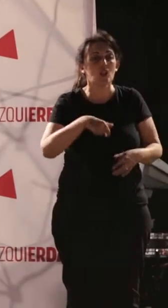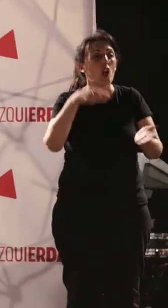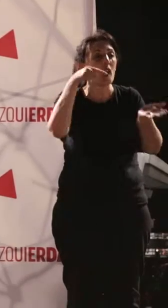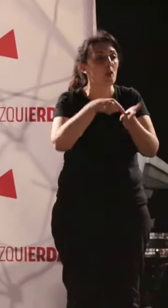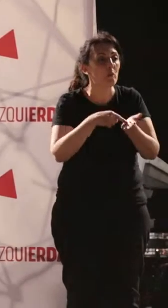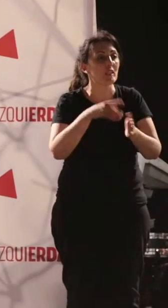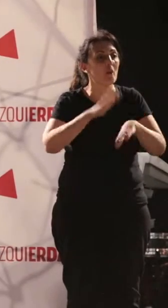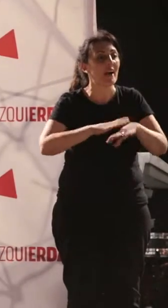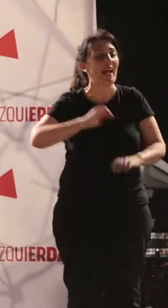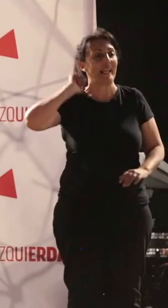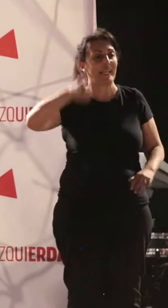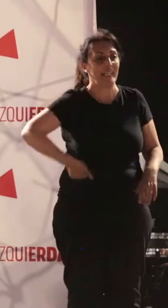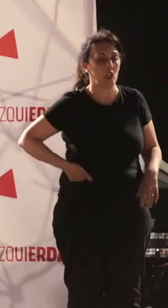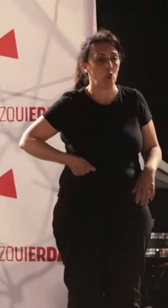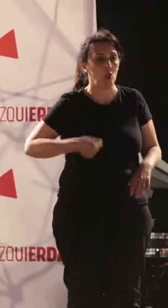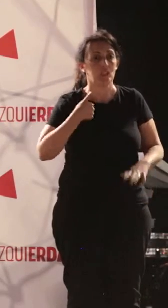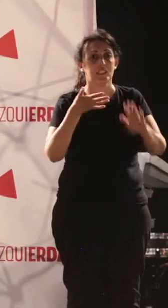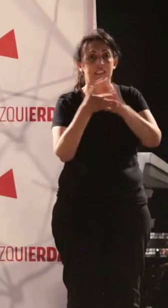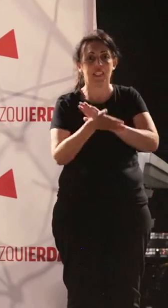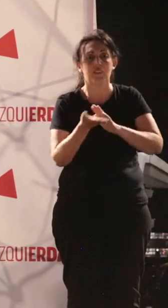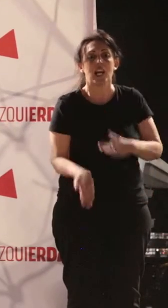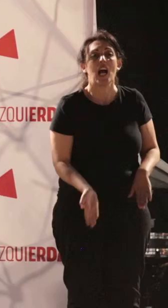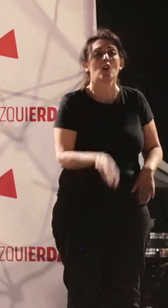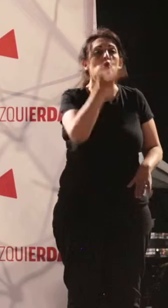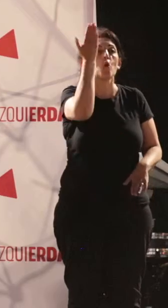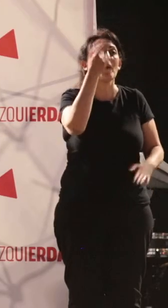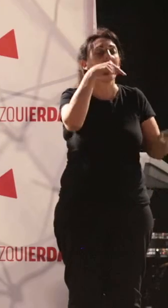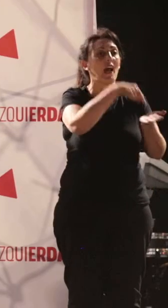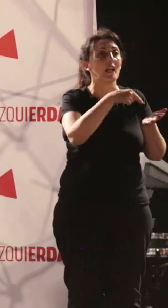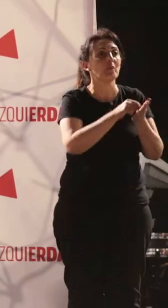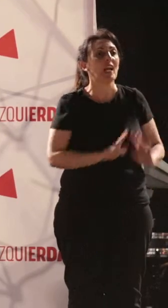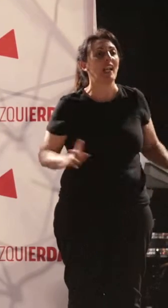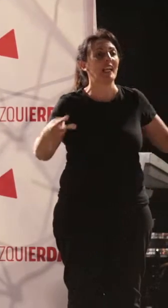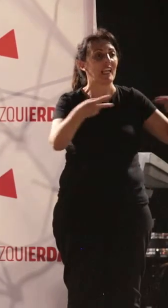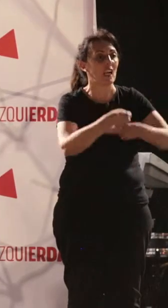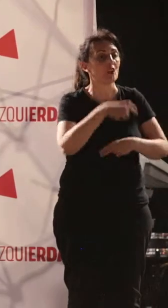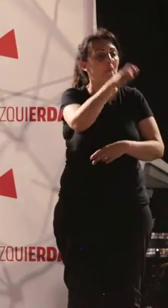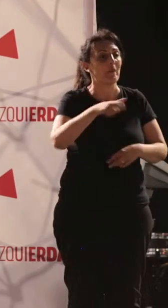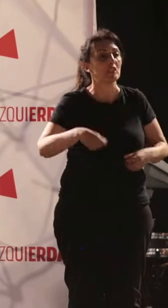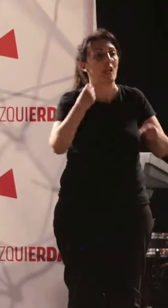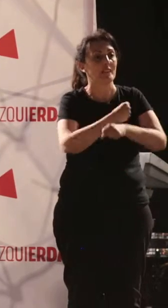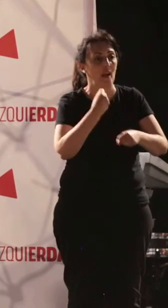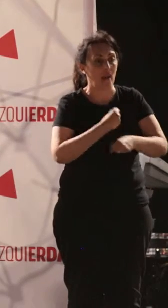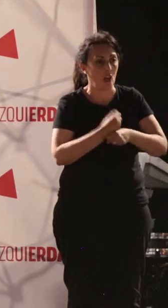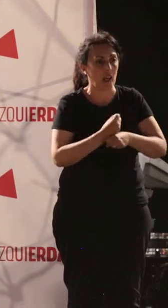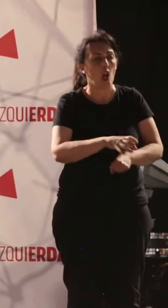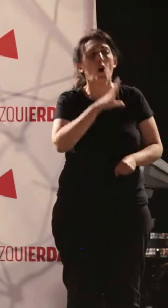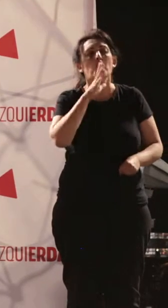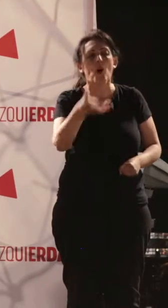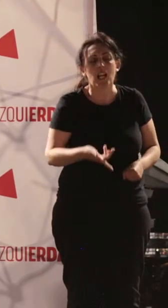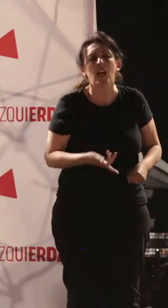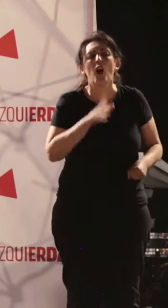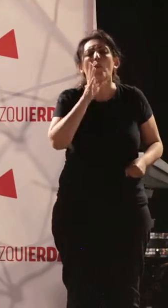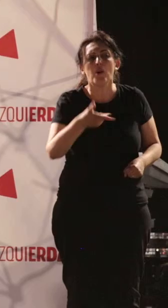de impuestos a los ricos que anuncia una subida masiva de recortes para los trabajadores. ¿Y sabéis con qué